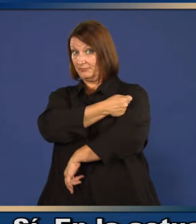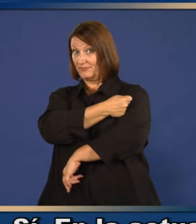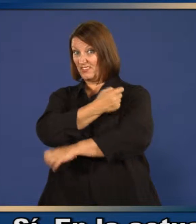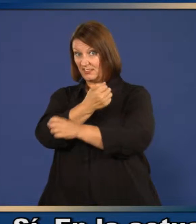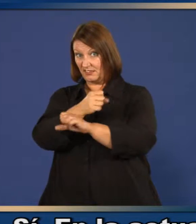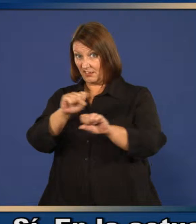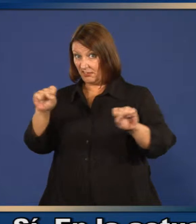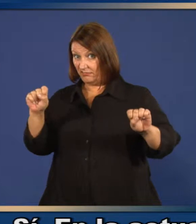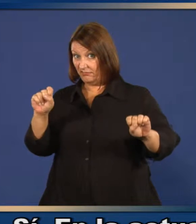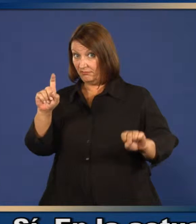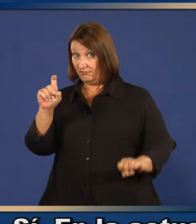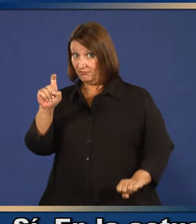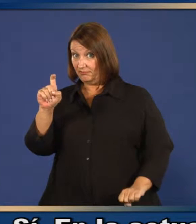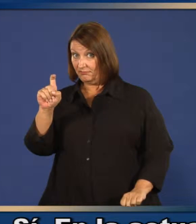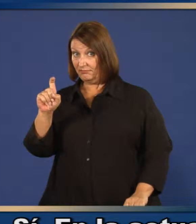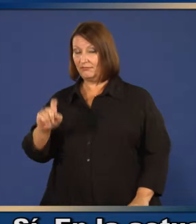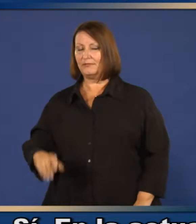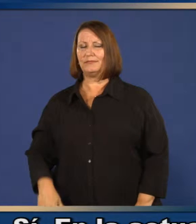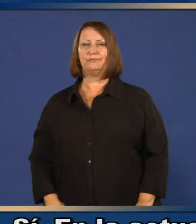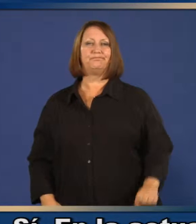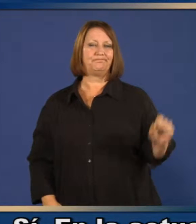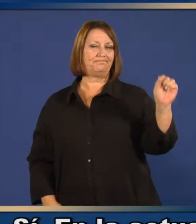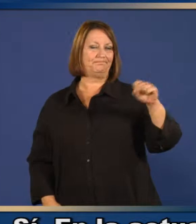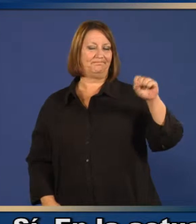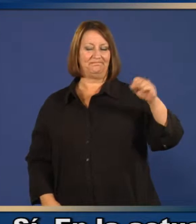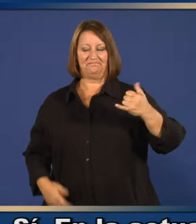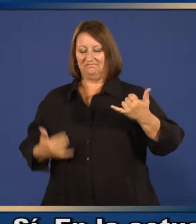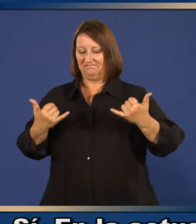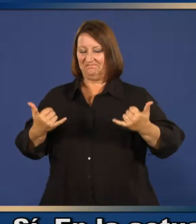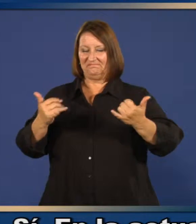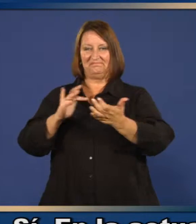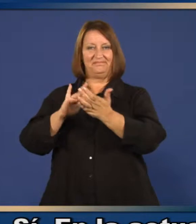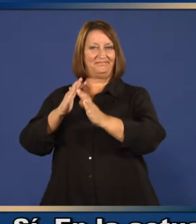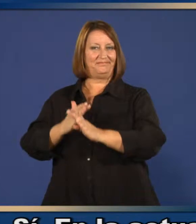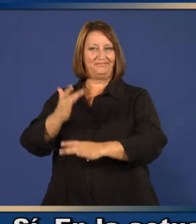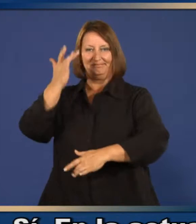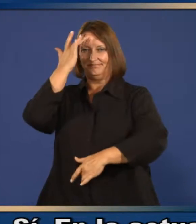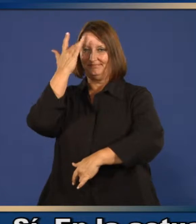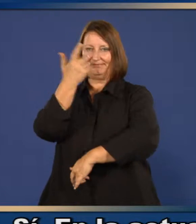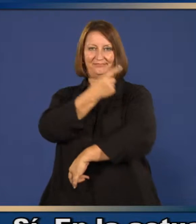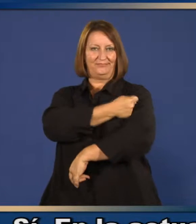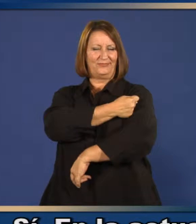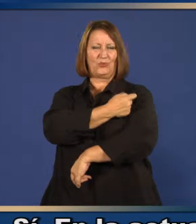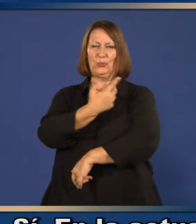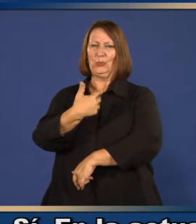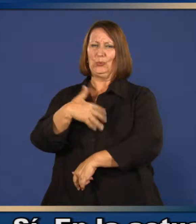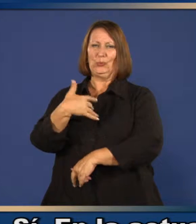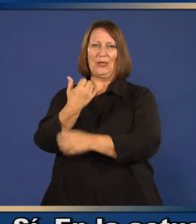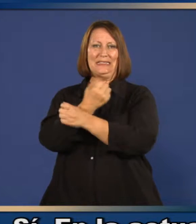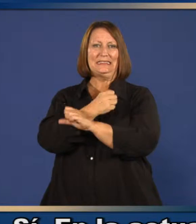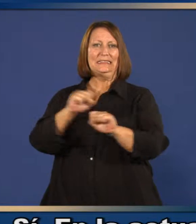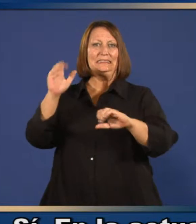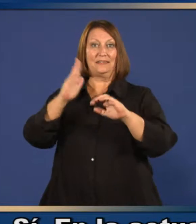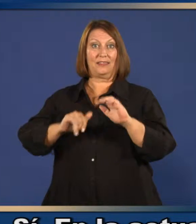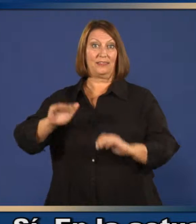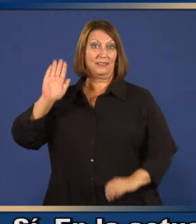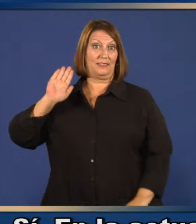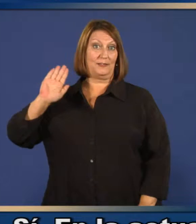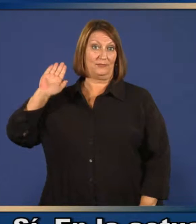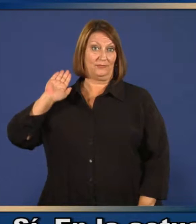Sí. En la actualidad, las vacunas son más seguras que cualquiera en el pasado.